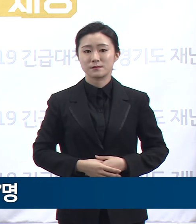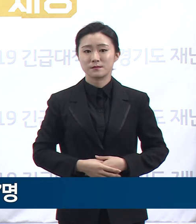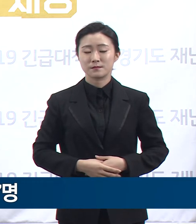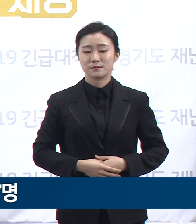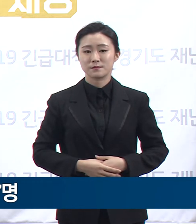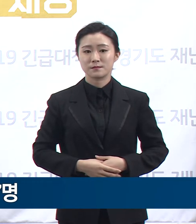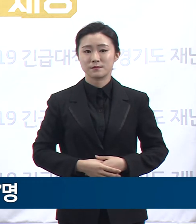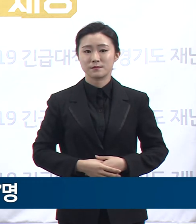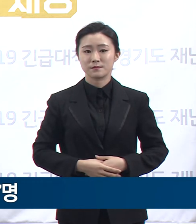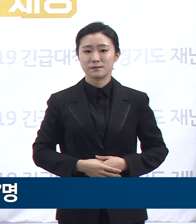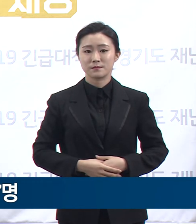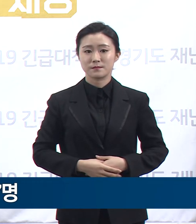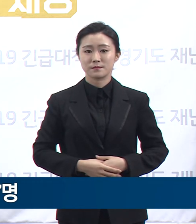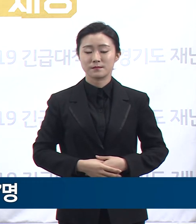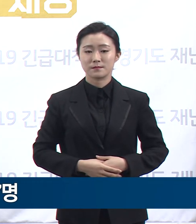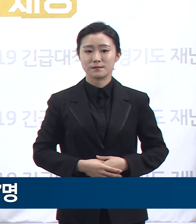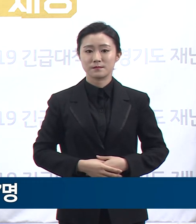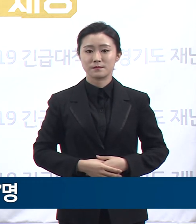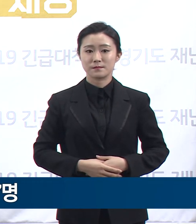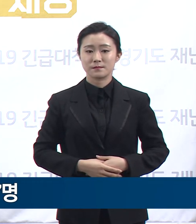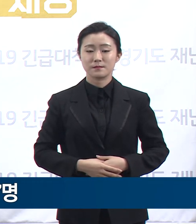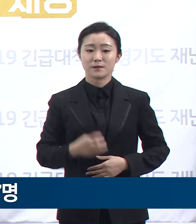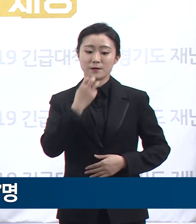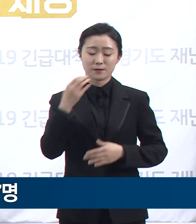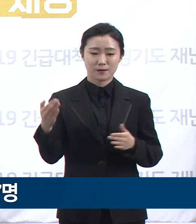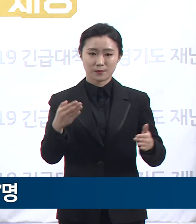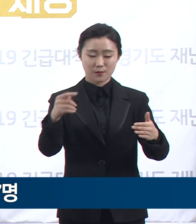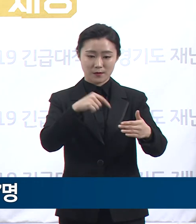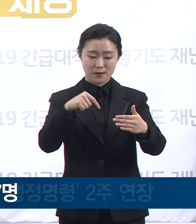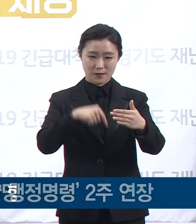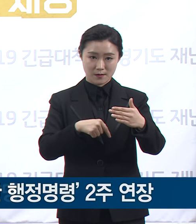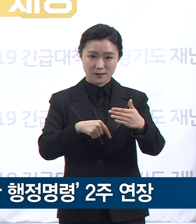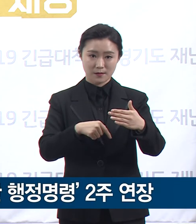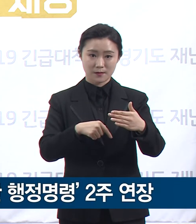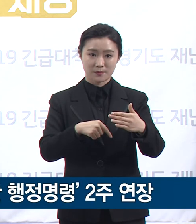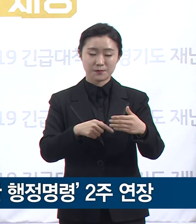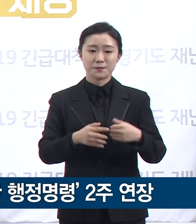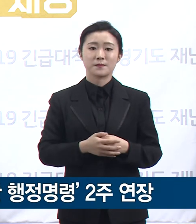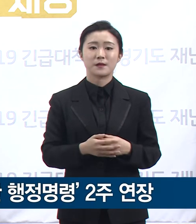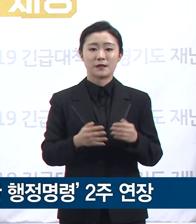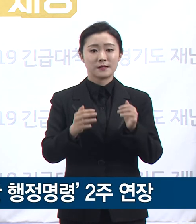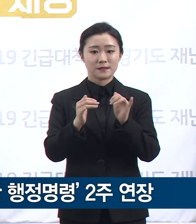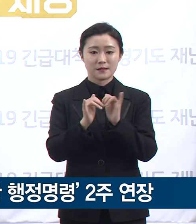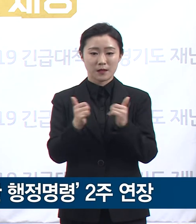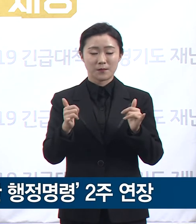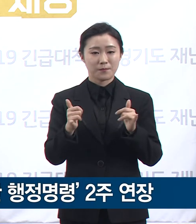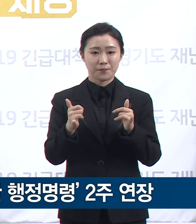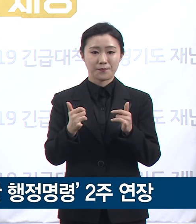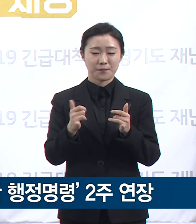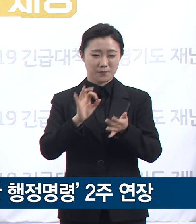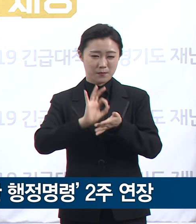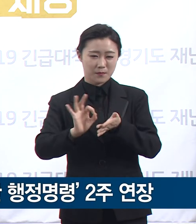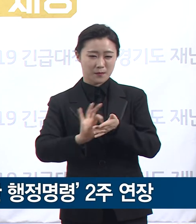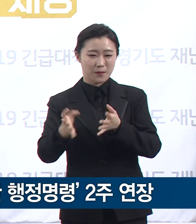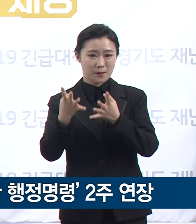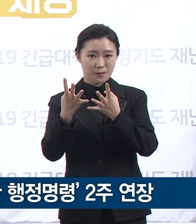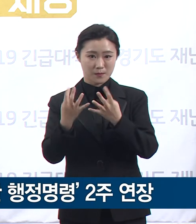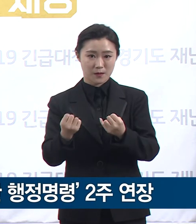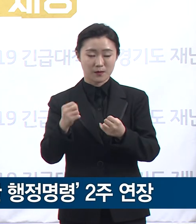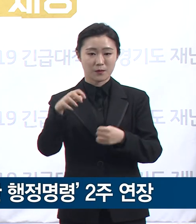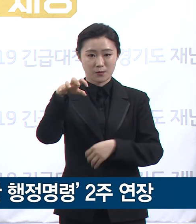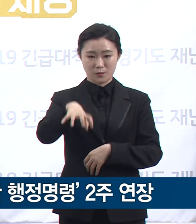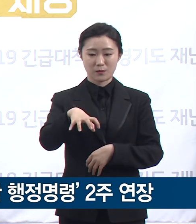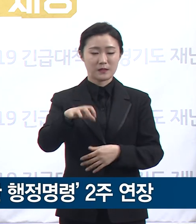중입니다. 도내 다중이용업소에 대한 사용제한 행정명령이 2주 연장됨을 알려드립니다.